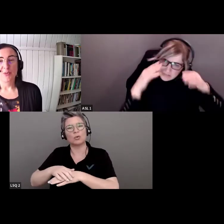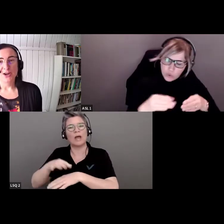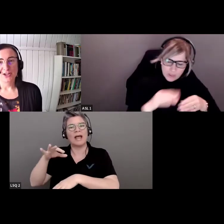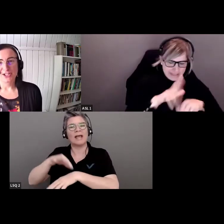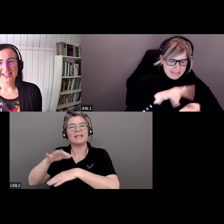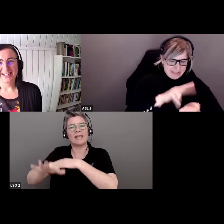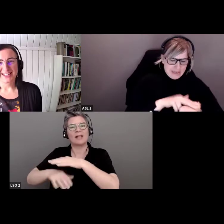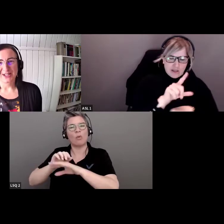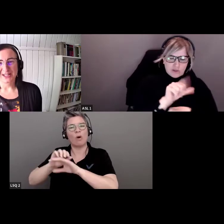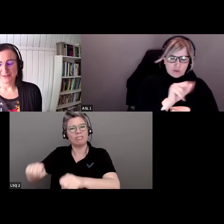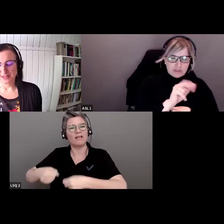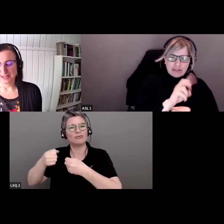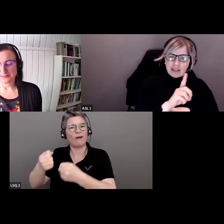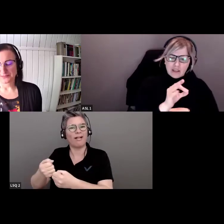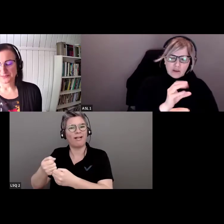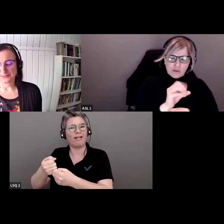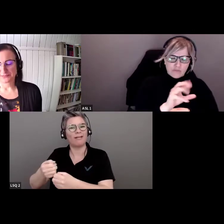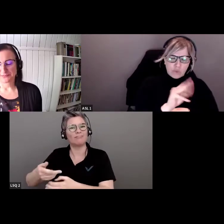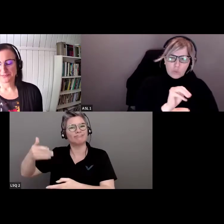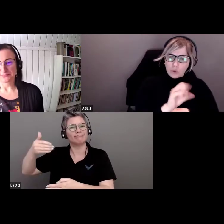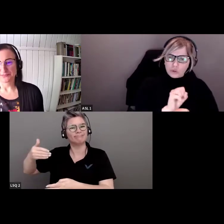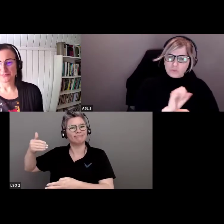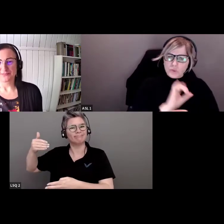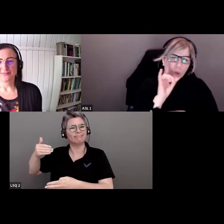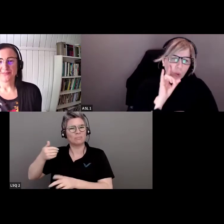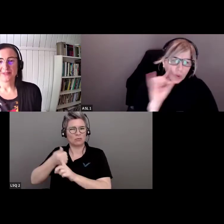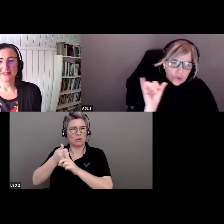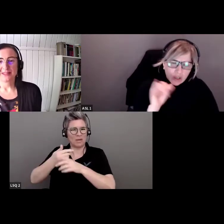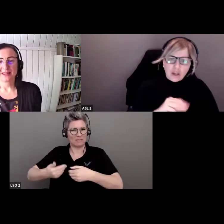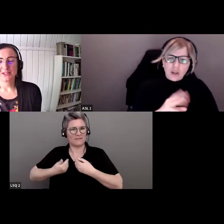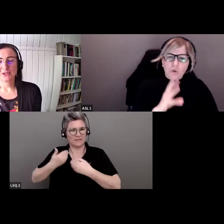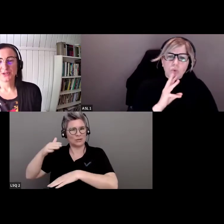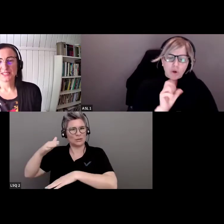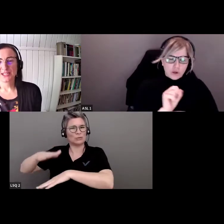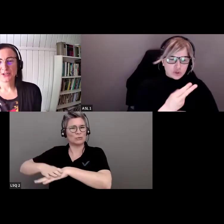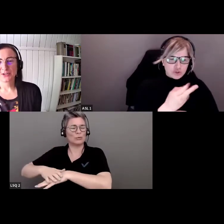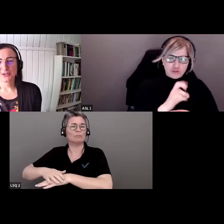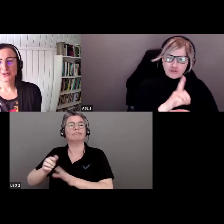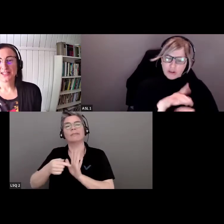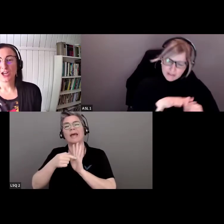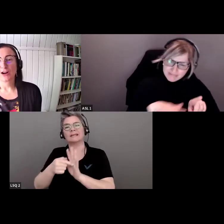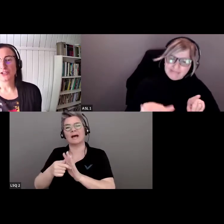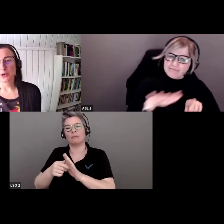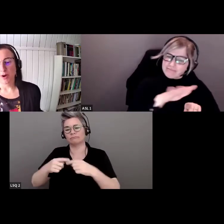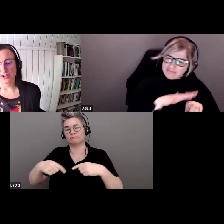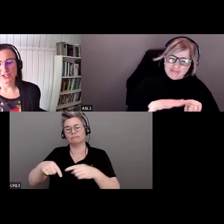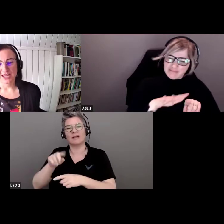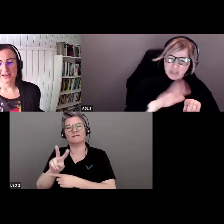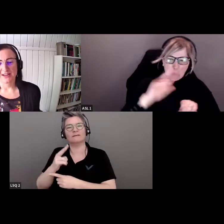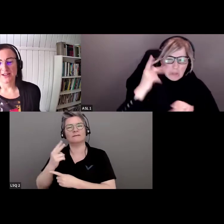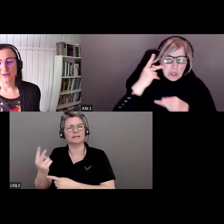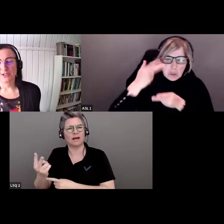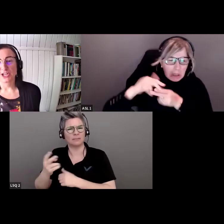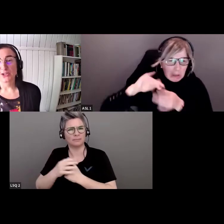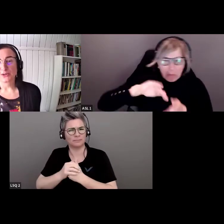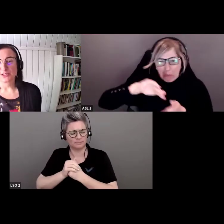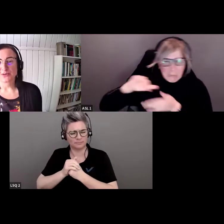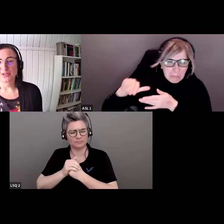territoires naturels sur lesquels vous vivez. Par exemple, le bassin versant. Vous allez